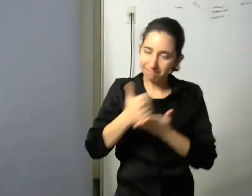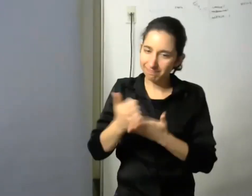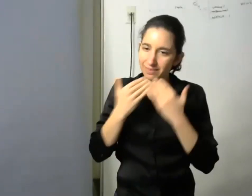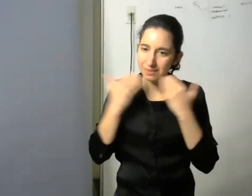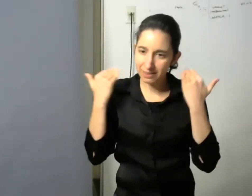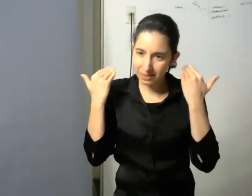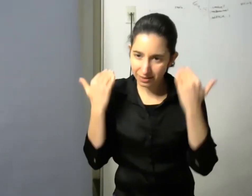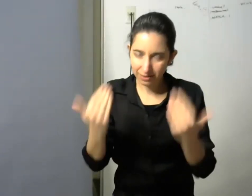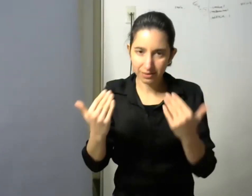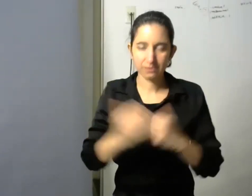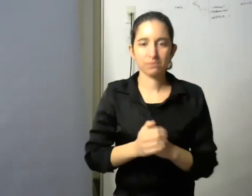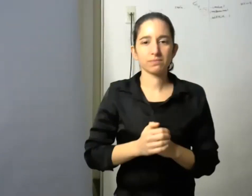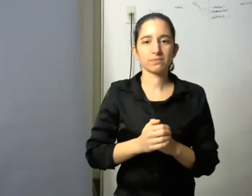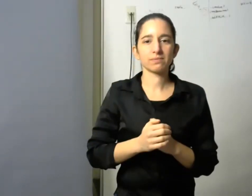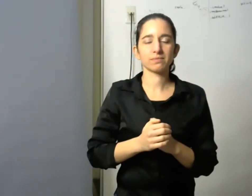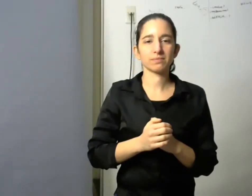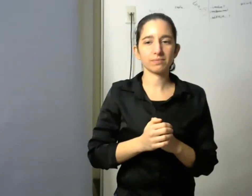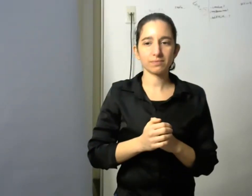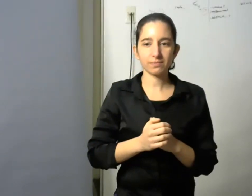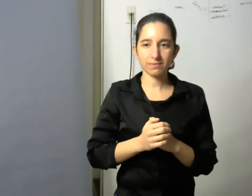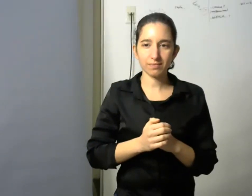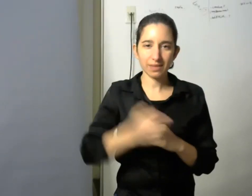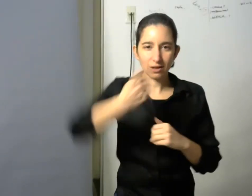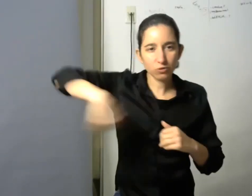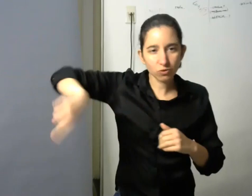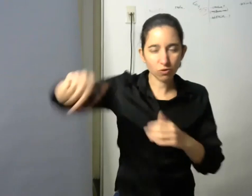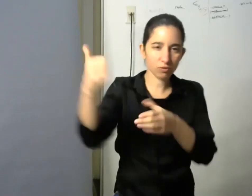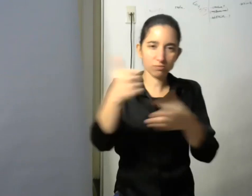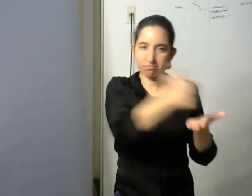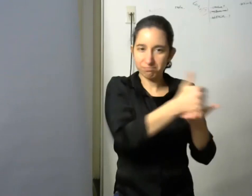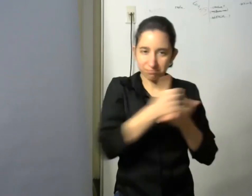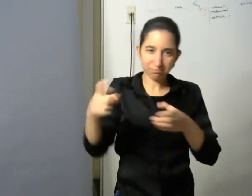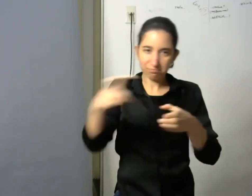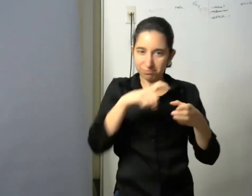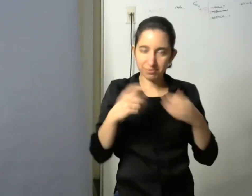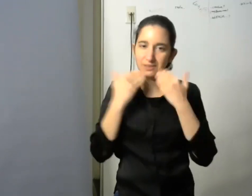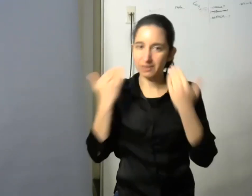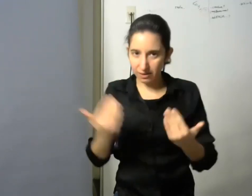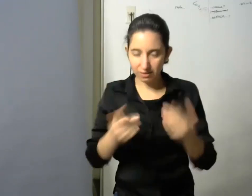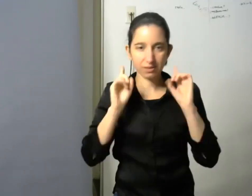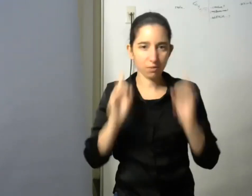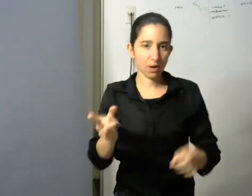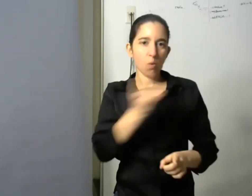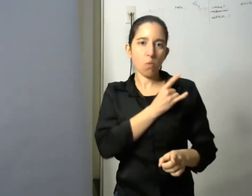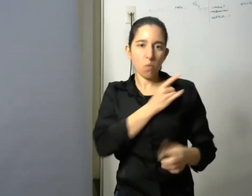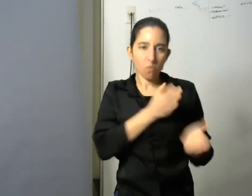evento gracias por participar también a las autoridades de la facultad y a nuestros queridos